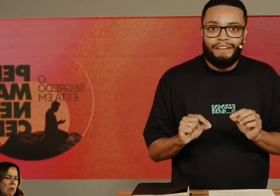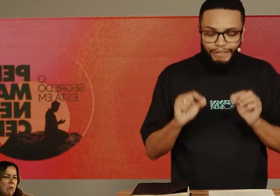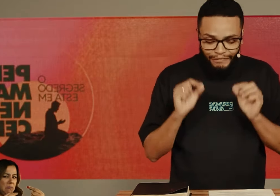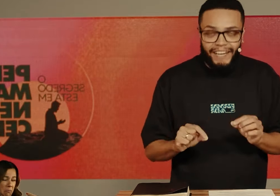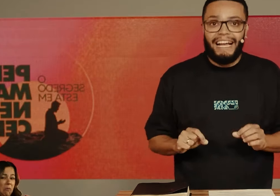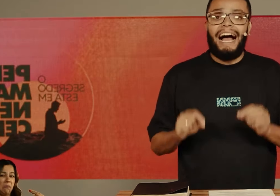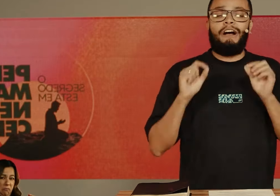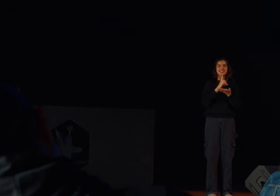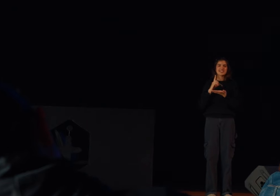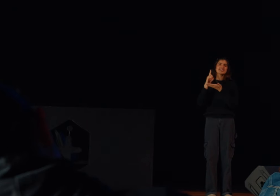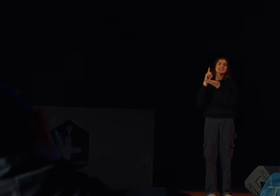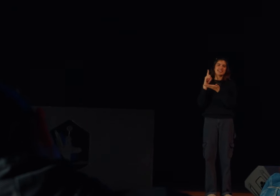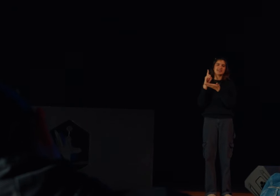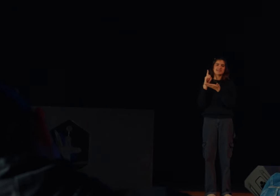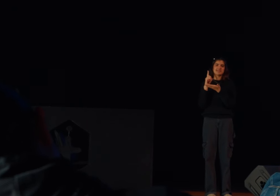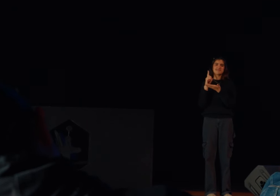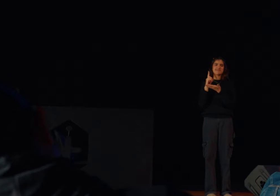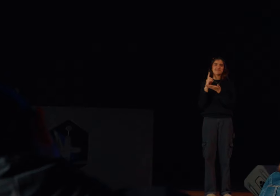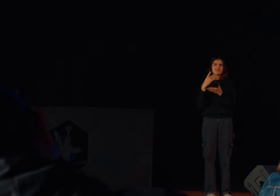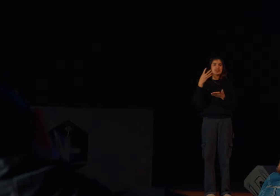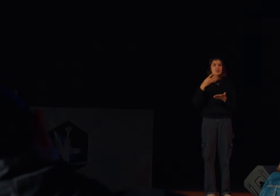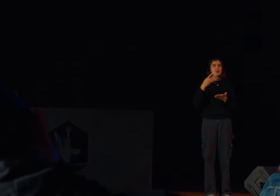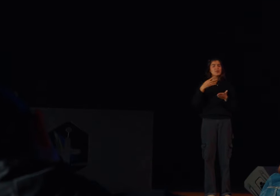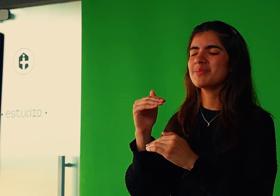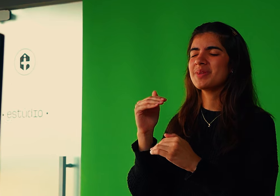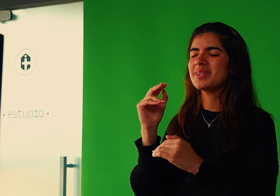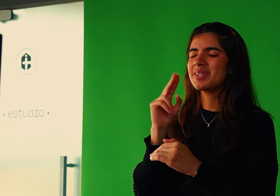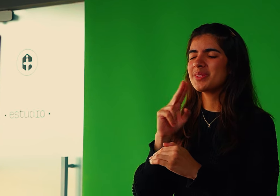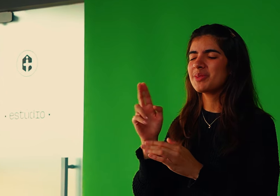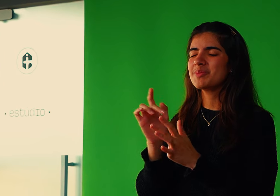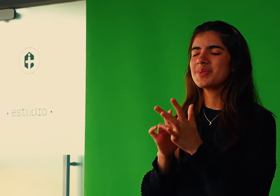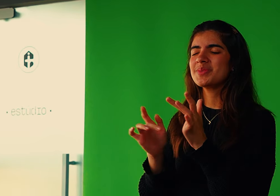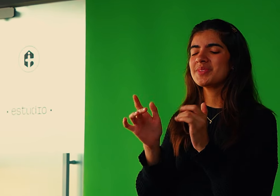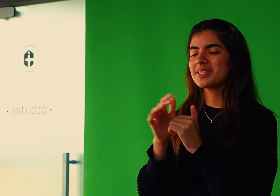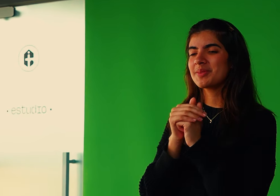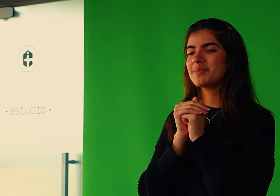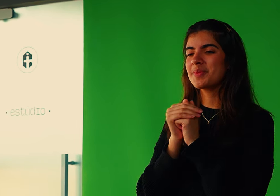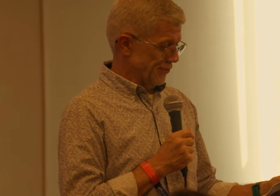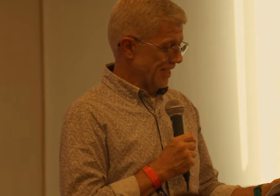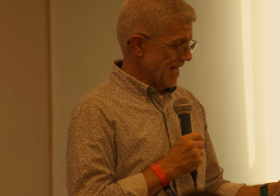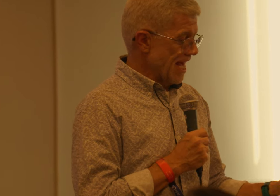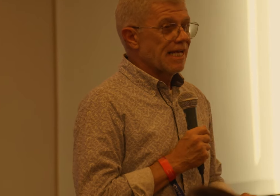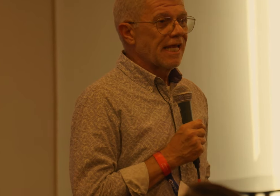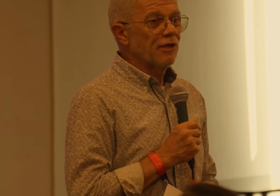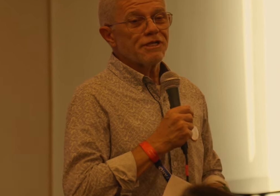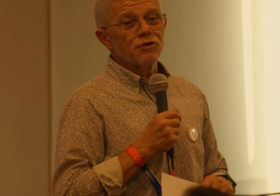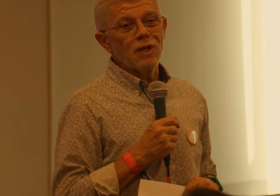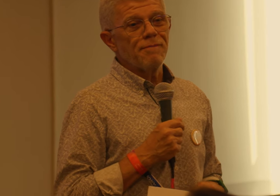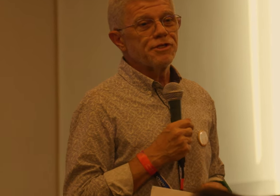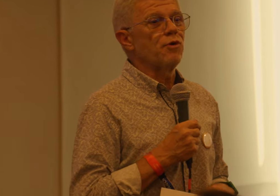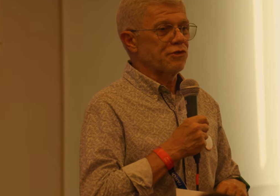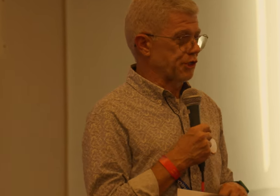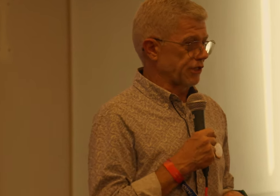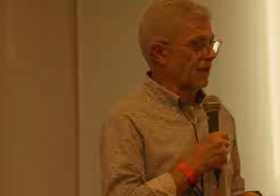deficientes auditivos de maneira geral, para que também possam acessar a mensagem do Evangelho. Estamos crescendo para